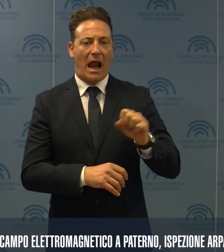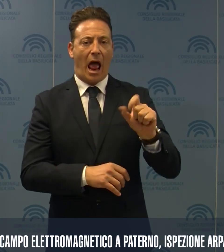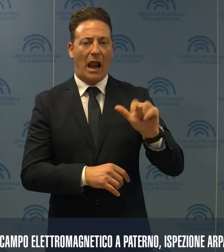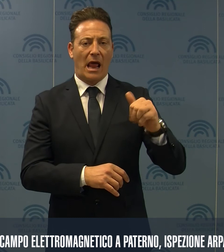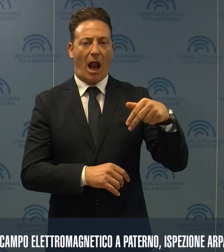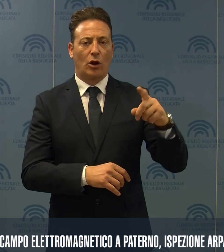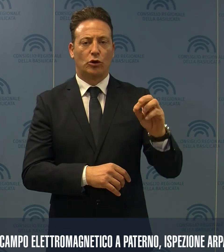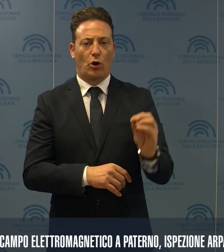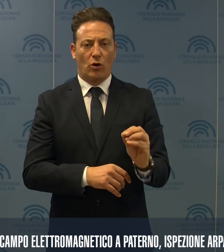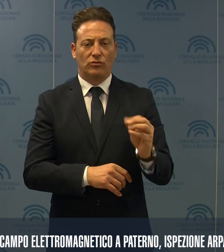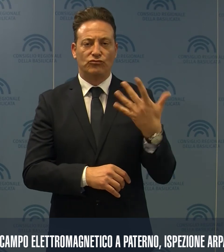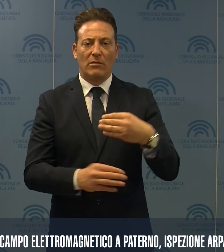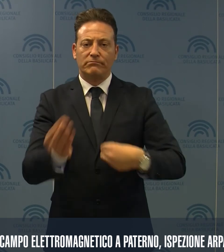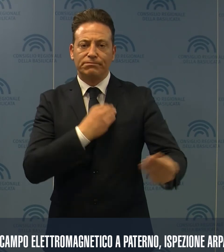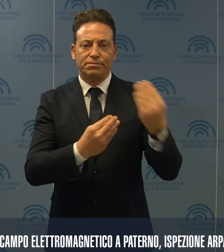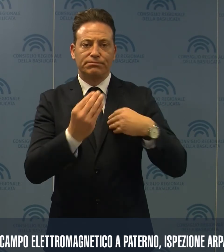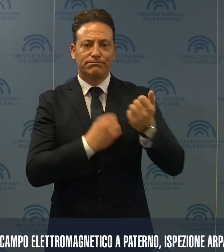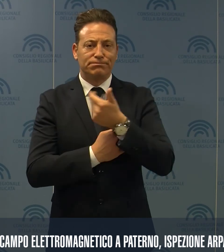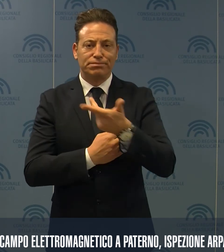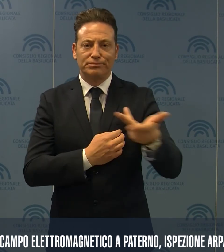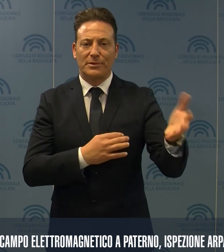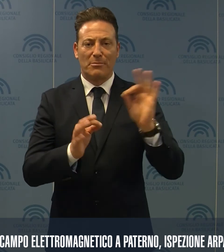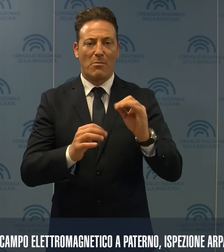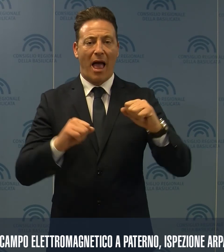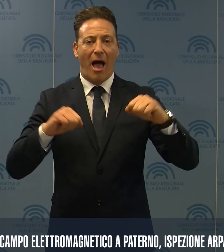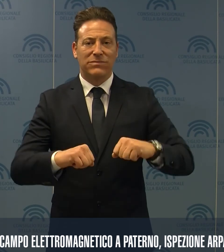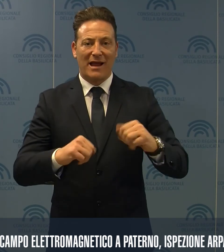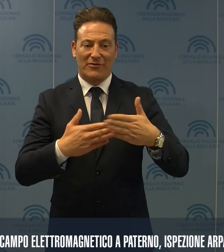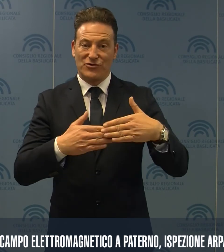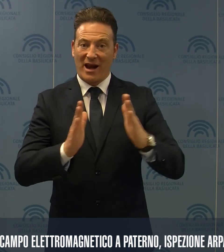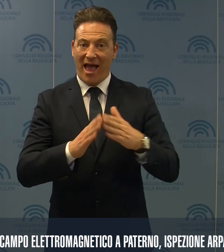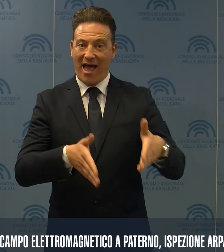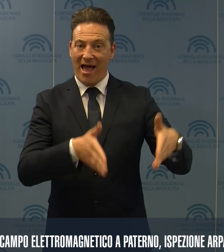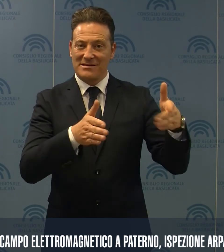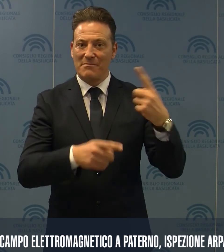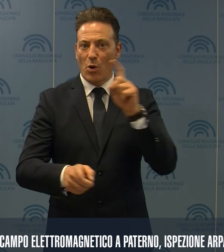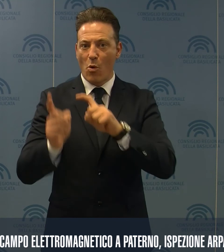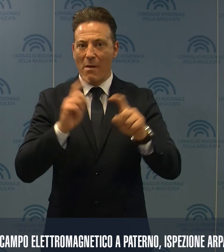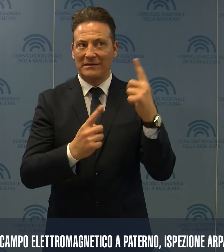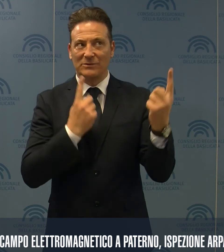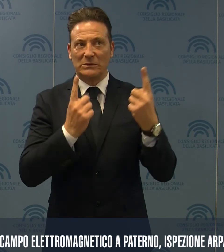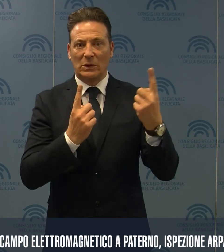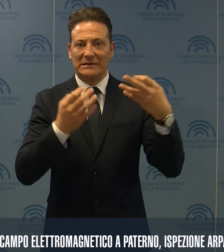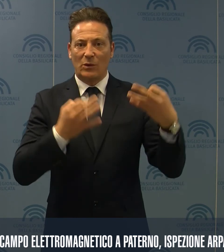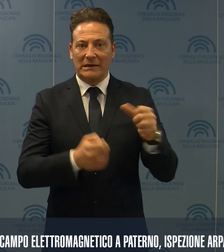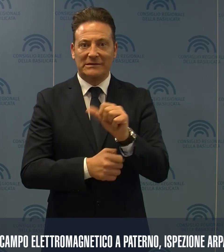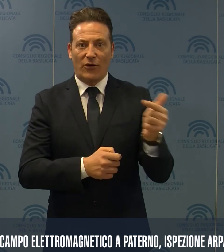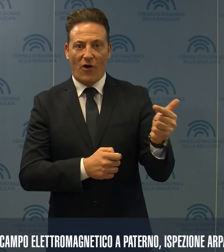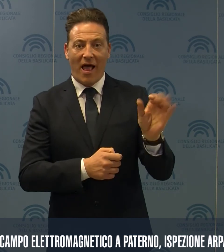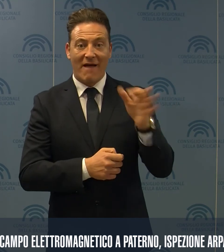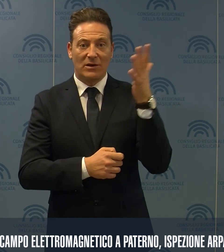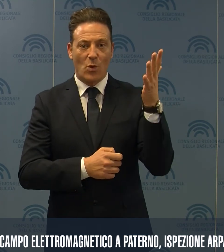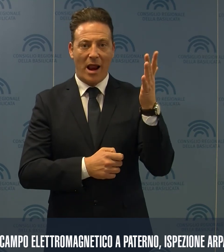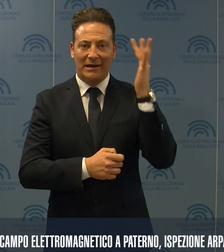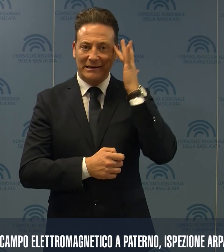Aleandro, che accogliendo le stanze degli abitanti dello stabile, preoccupati per le condizioni di sicurezza e per eventuali